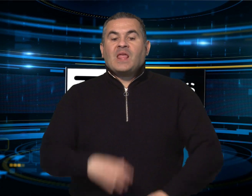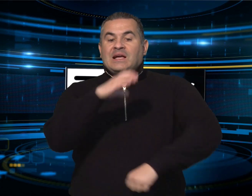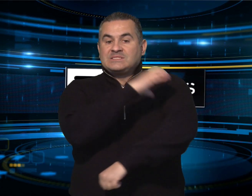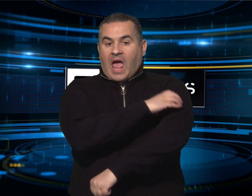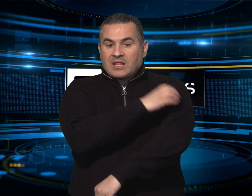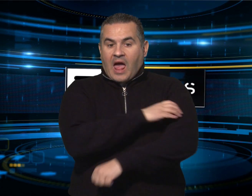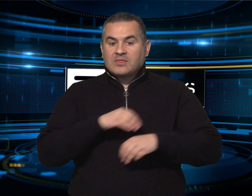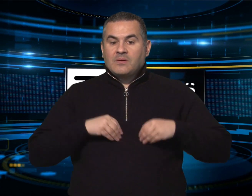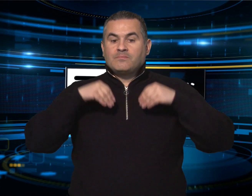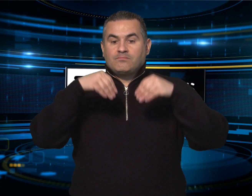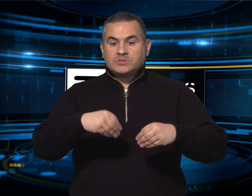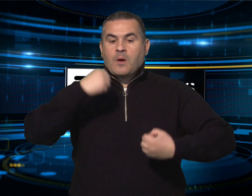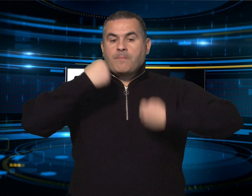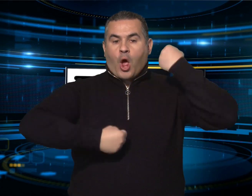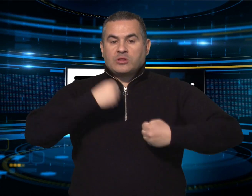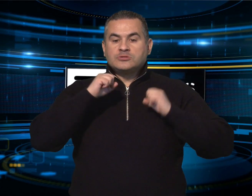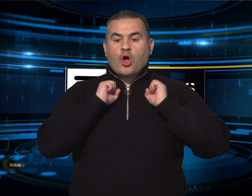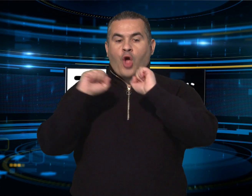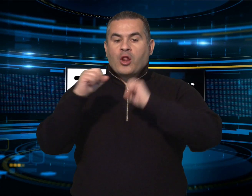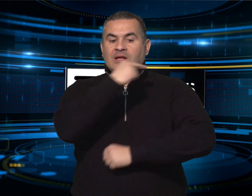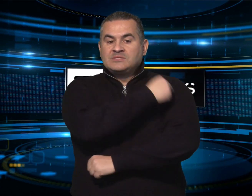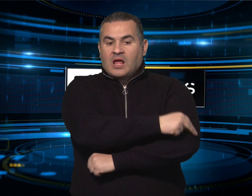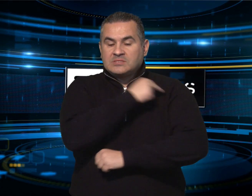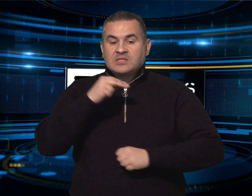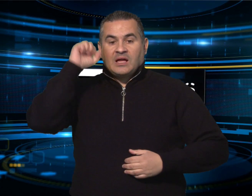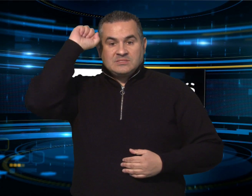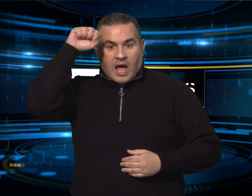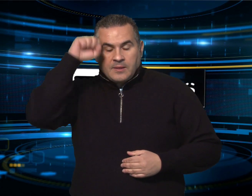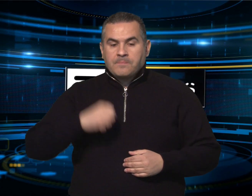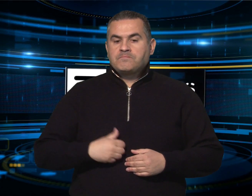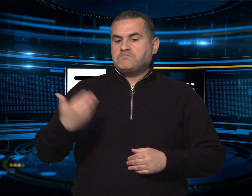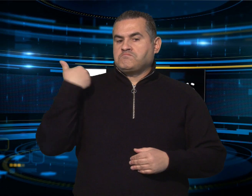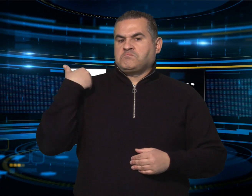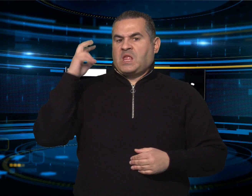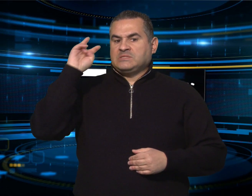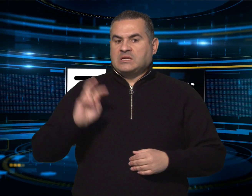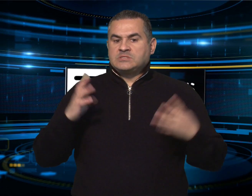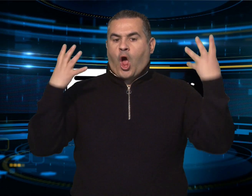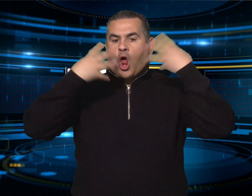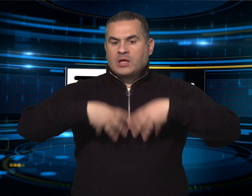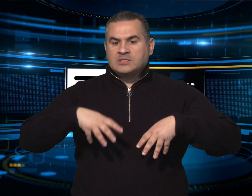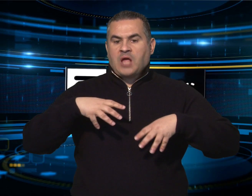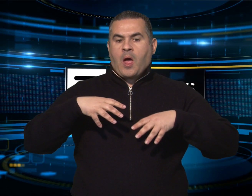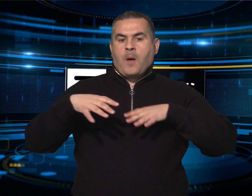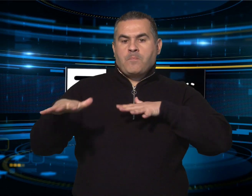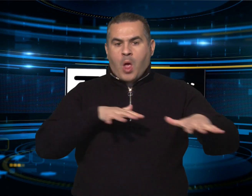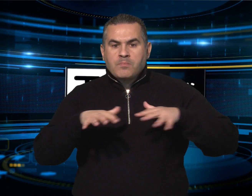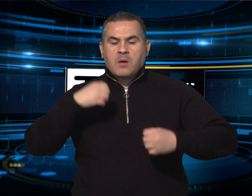La CGL scende in piazza ancora una volta per protestare sulla sanità. Dopo la mobilitazione organizzata a Sassari, il rumoroso